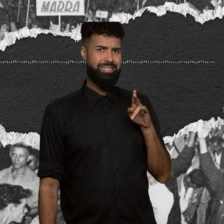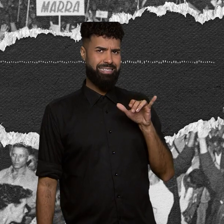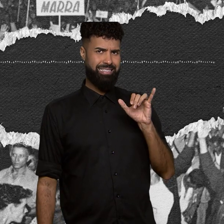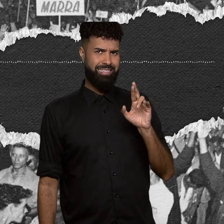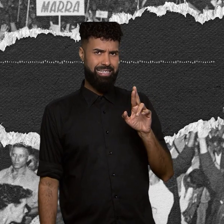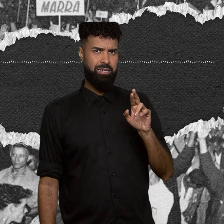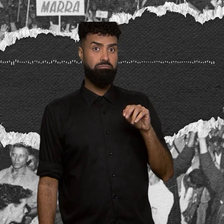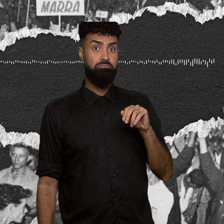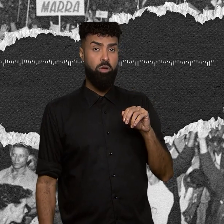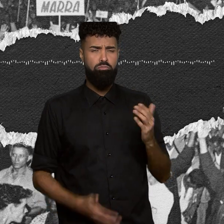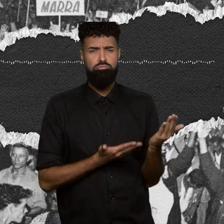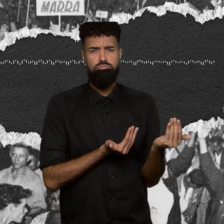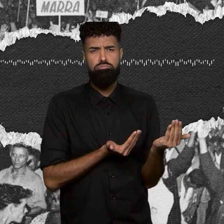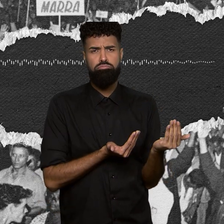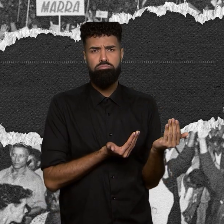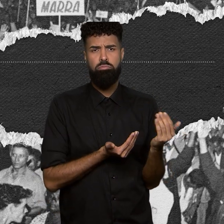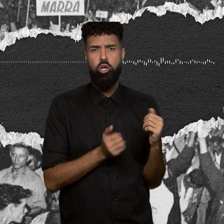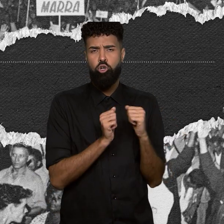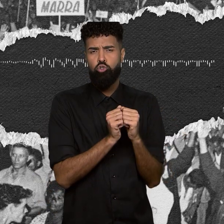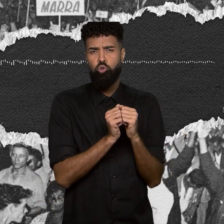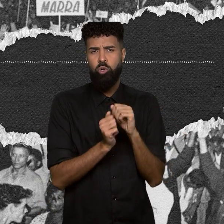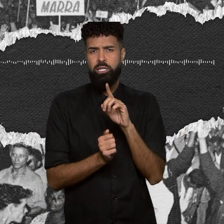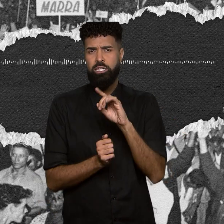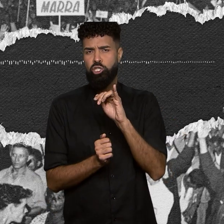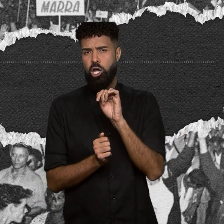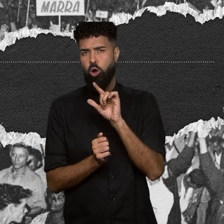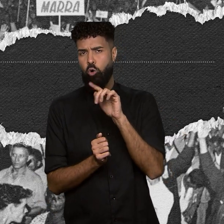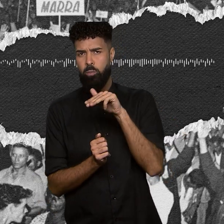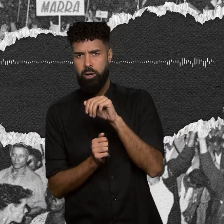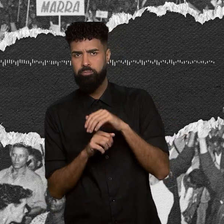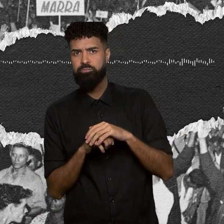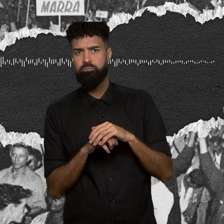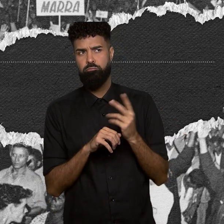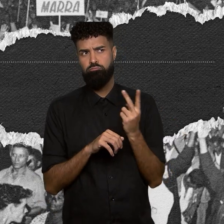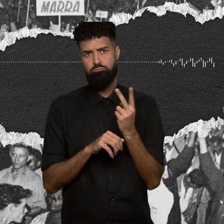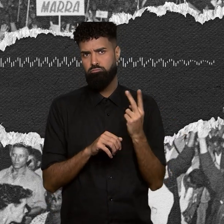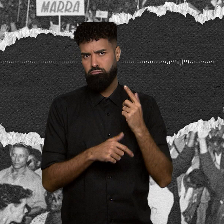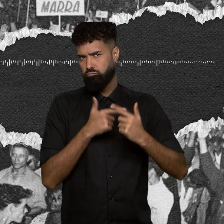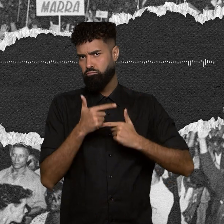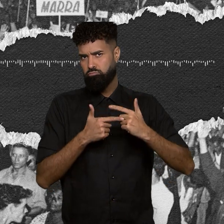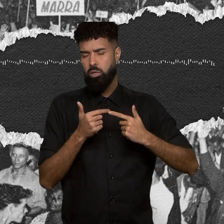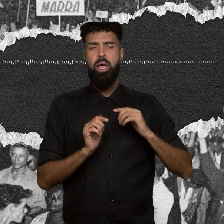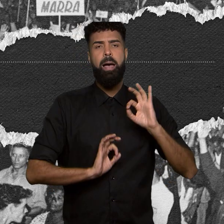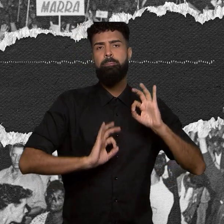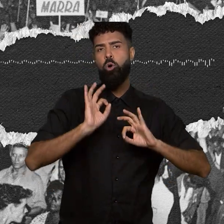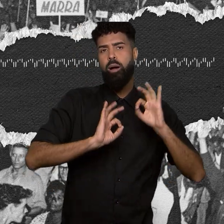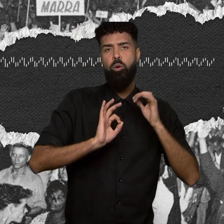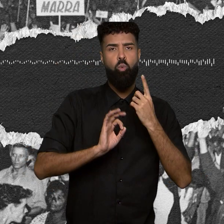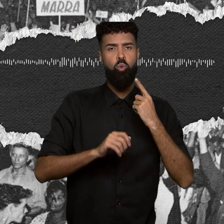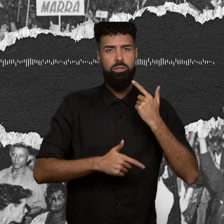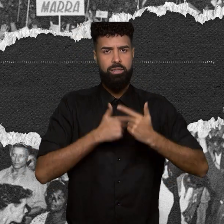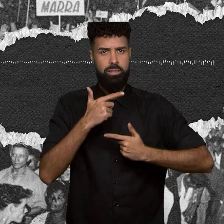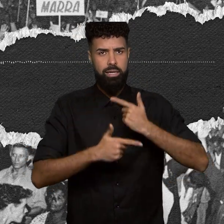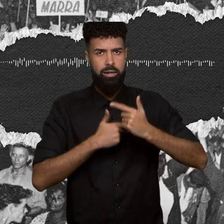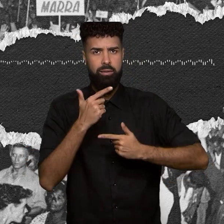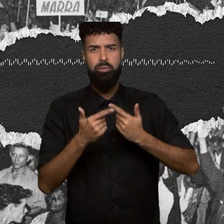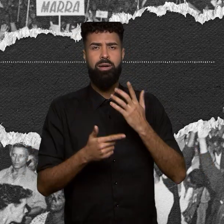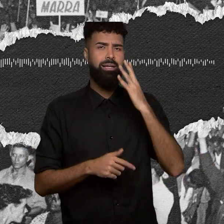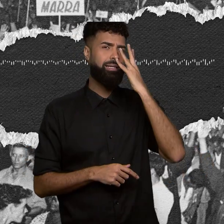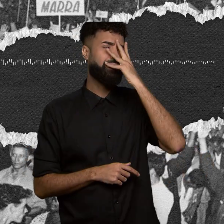lado do Djalma Maranhão e com o Djalma, programou um trabalho lindo. Olha, te digo, pra mim